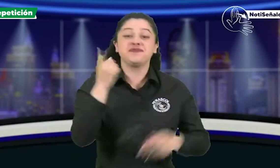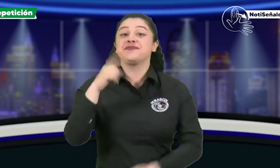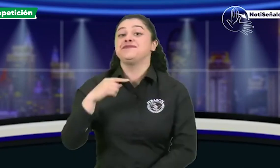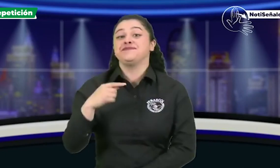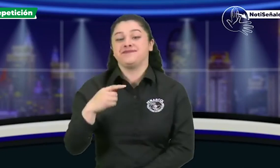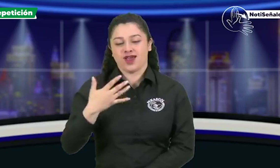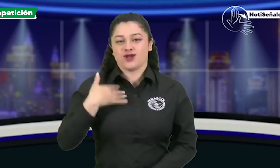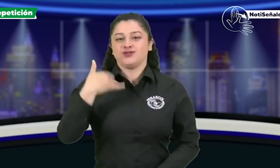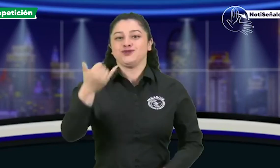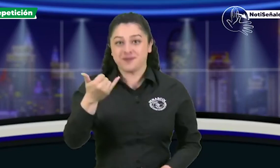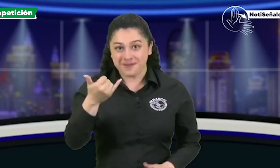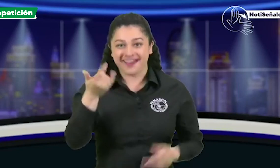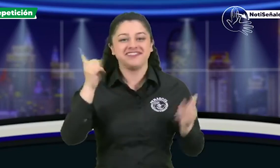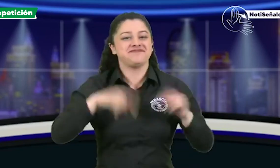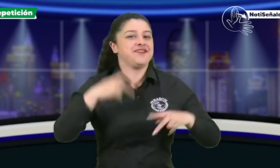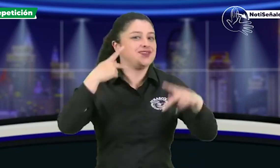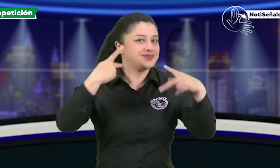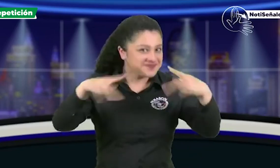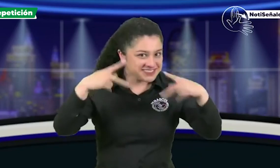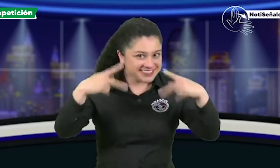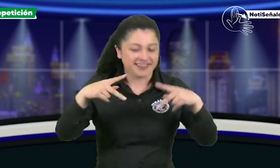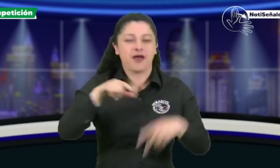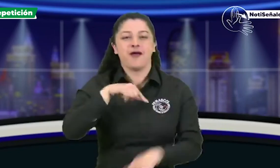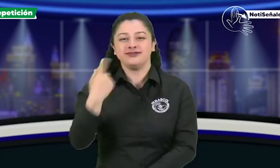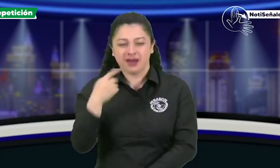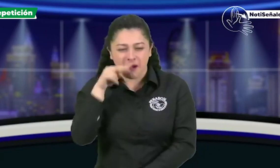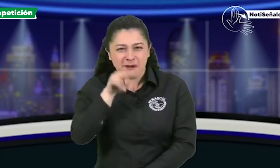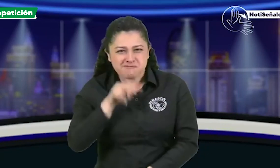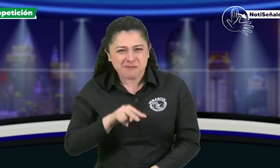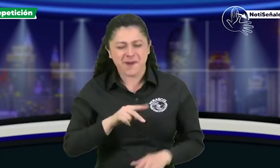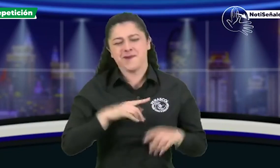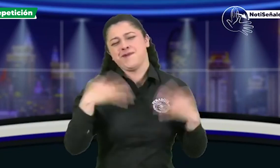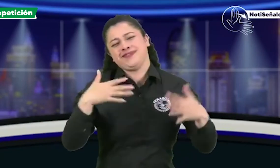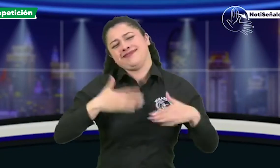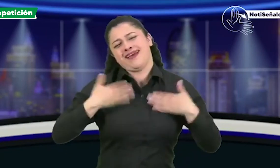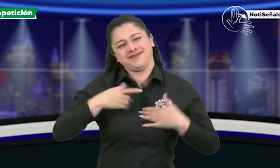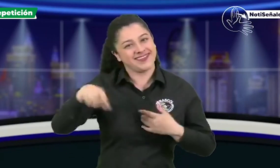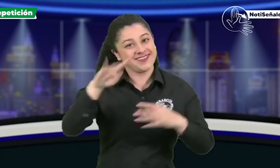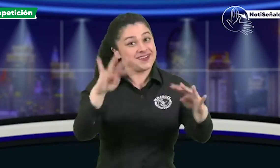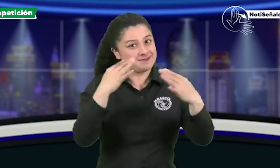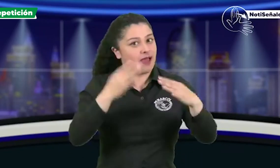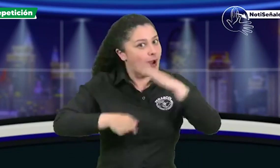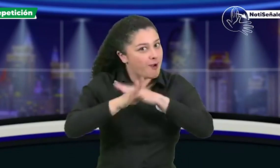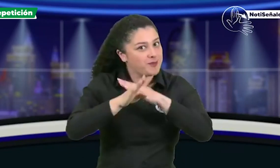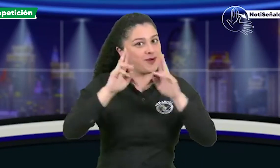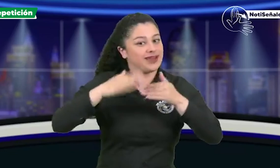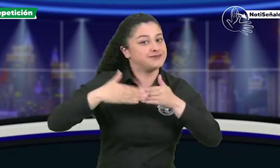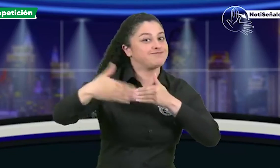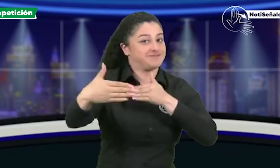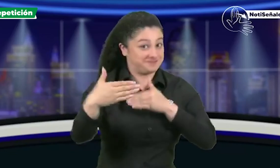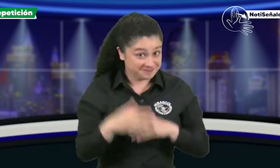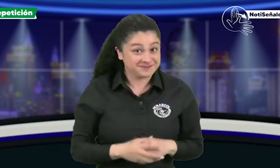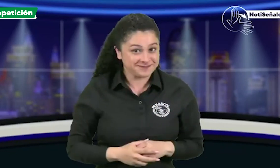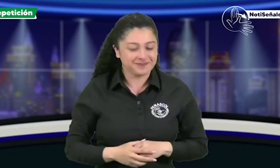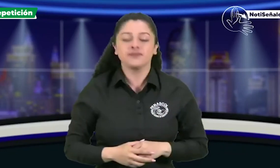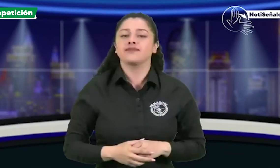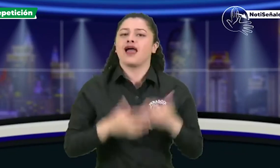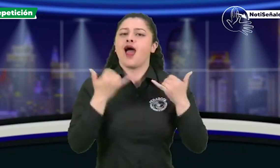Bueno, hay de muchas ciudades. También de Yopal, de Fusa. He visto que se conectan de muchas partes. Ahora